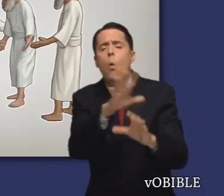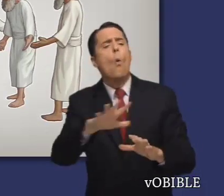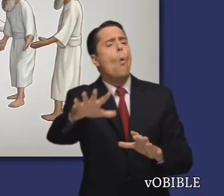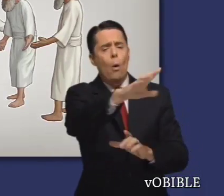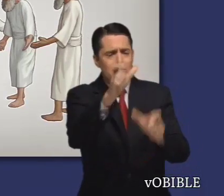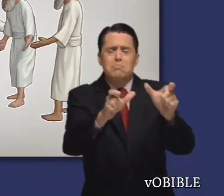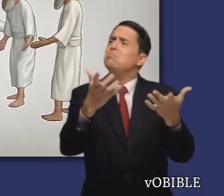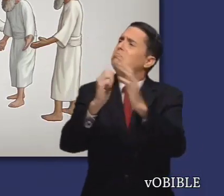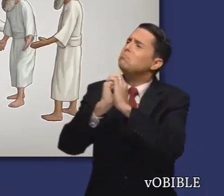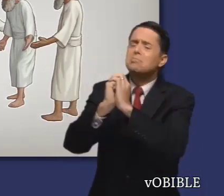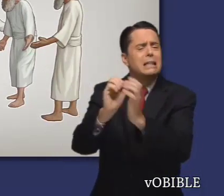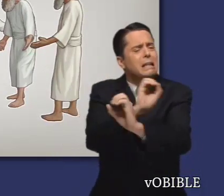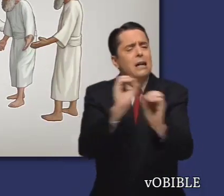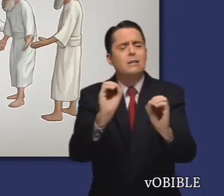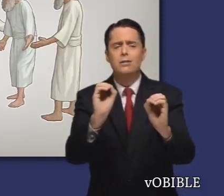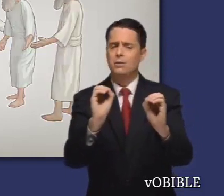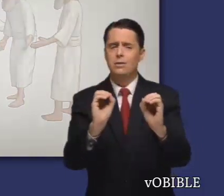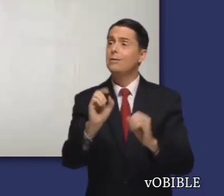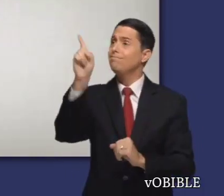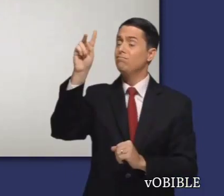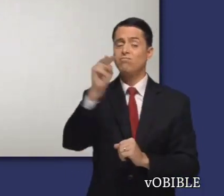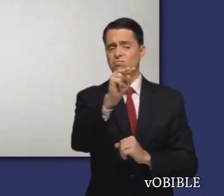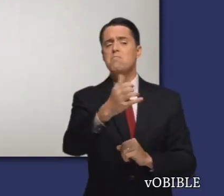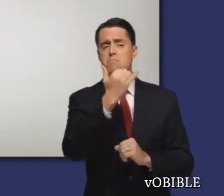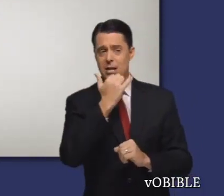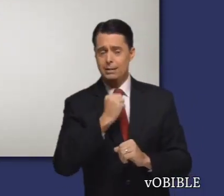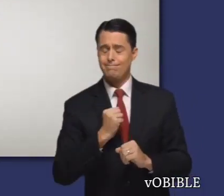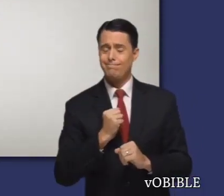pura, toda la nación se ha hecho inmunda a los ojos de Dios.